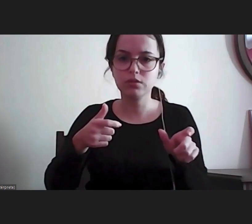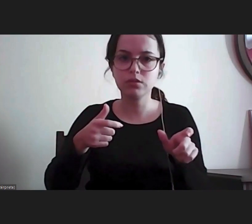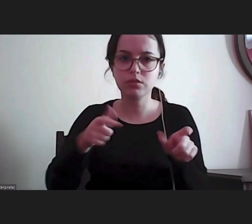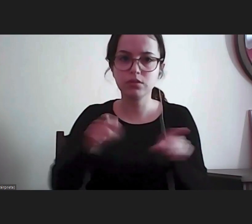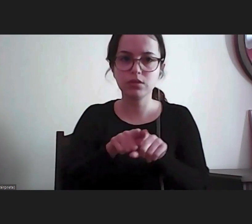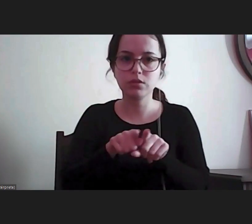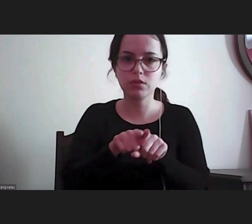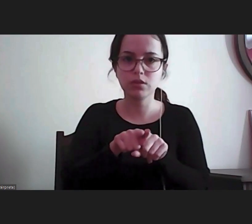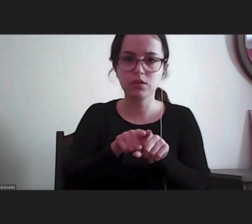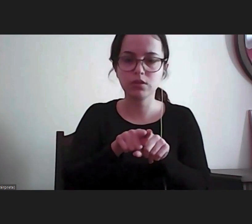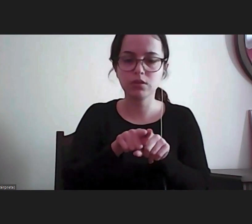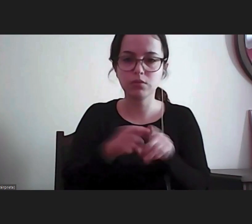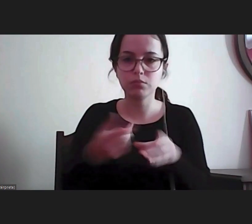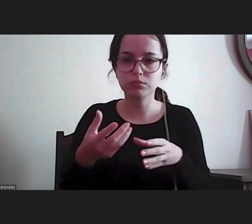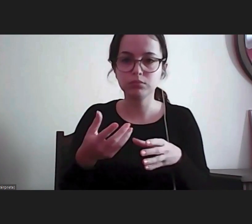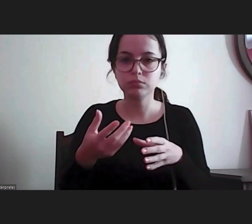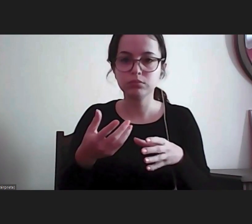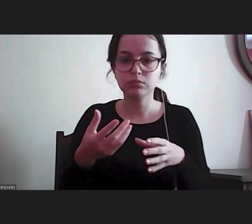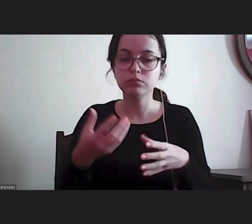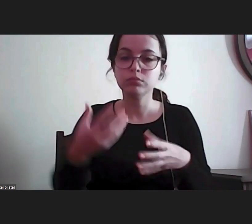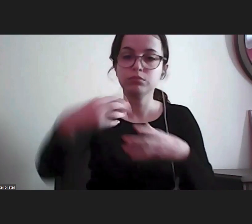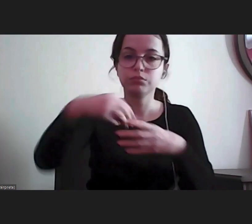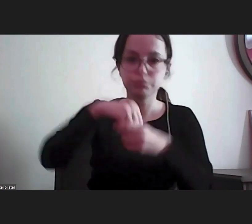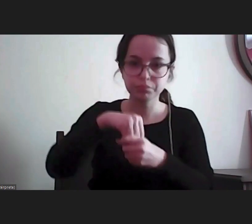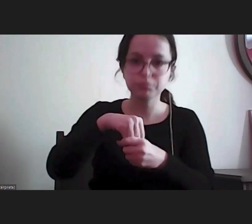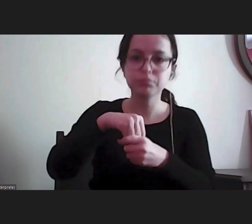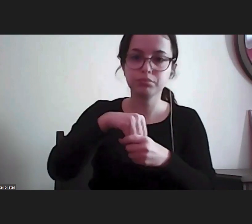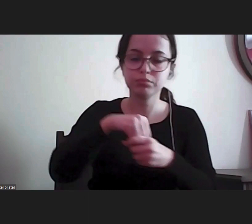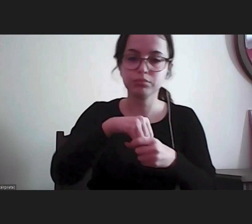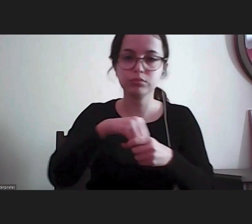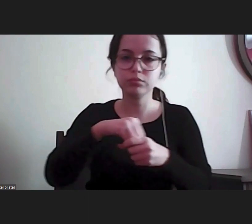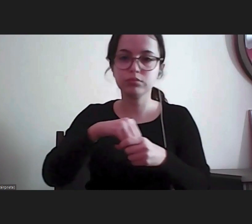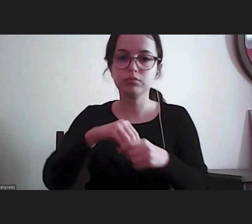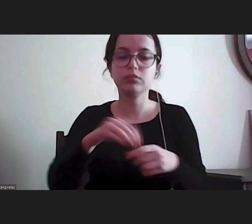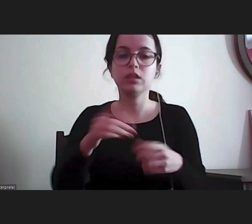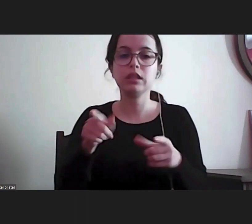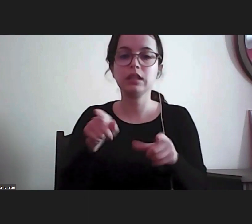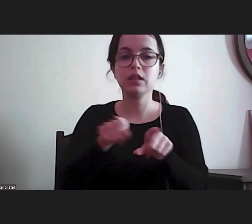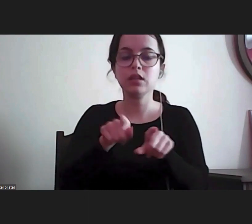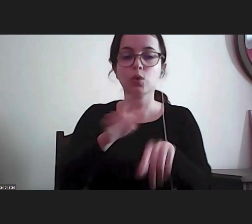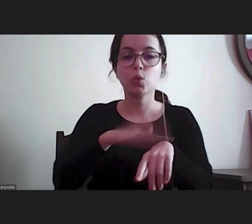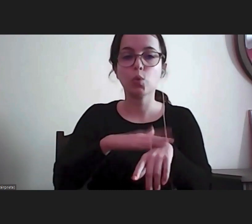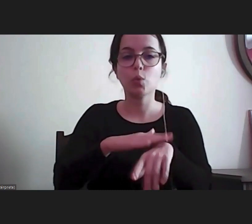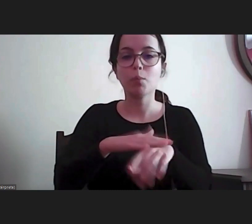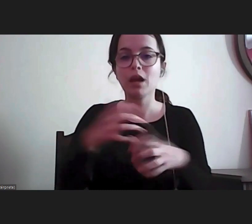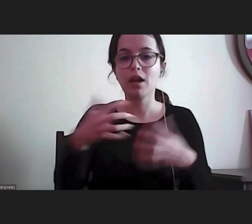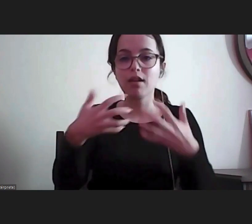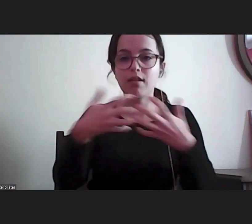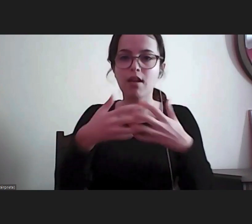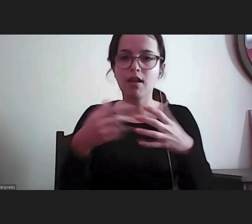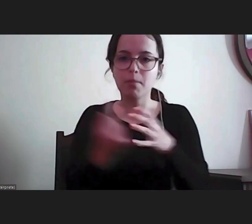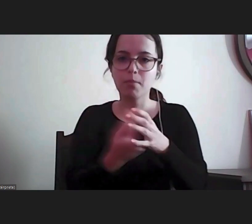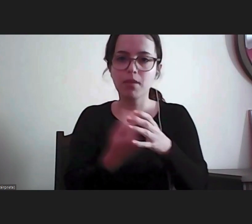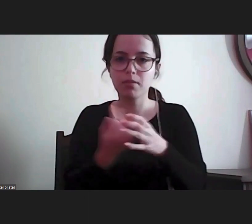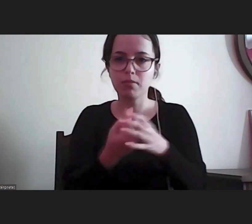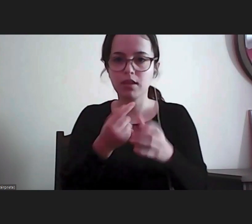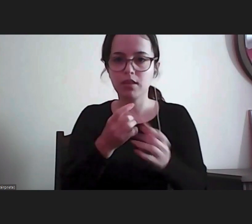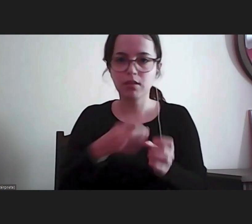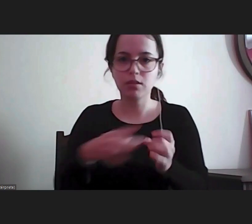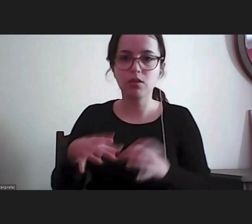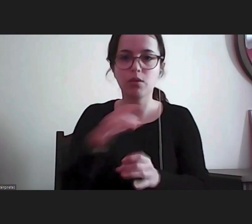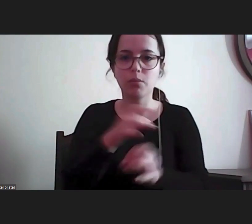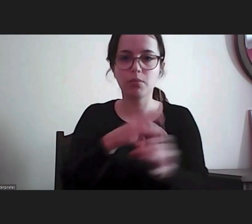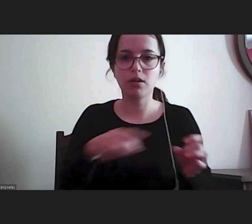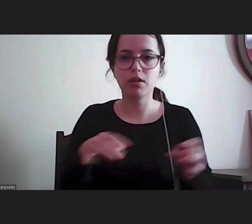serem integradas, reencaminhadas, enfim, a situação de pandemia e de guerra na Europa gerou problemas e questões, todos